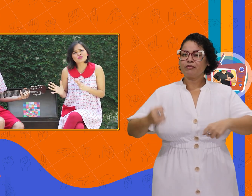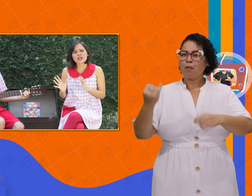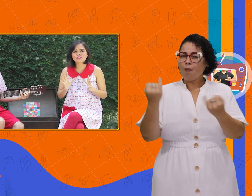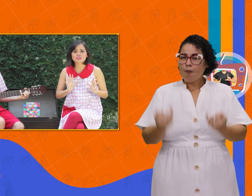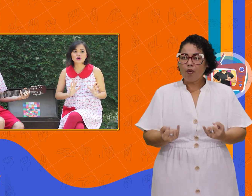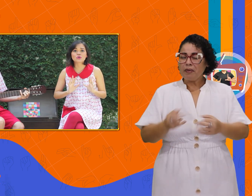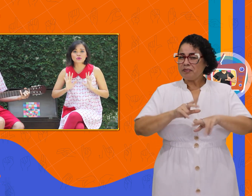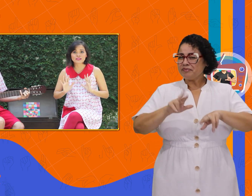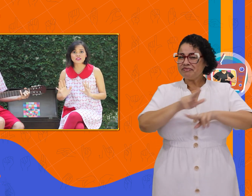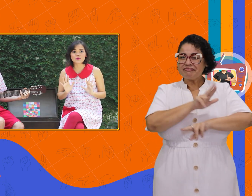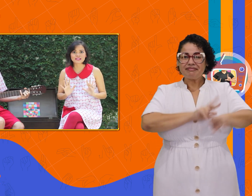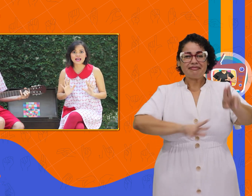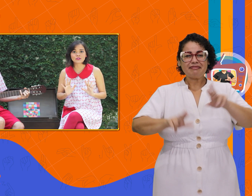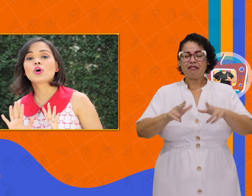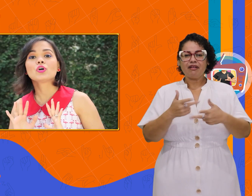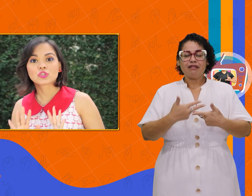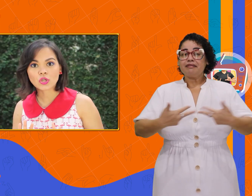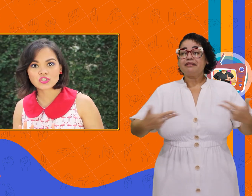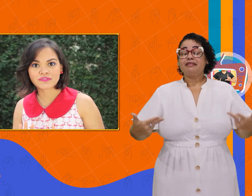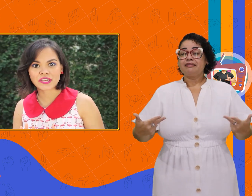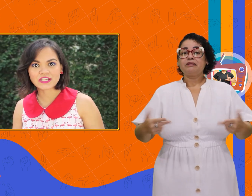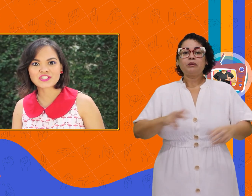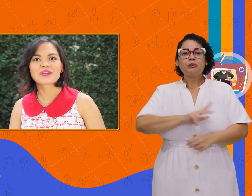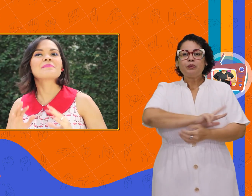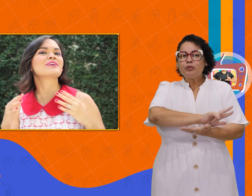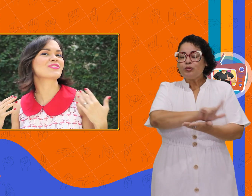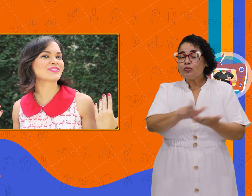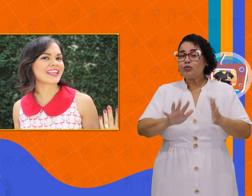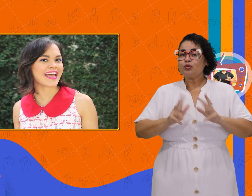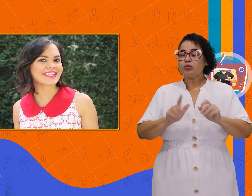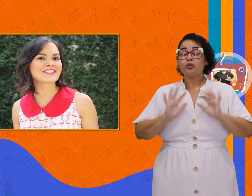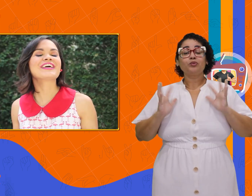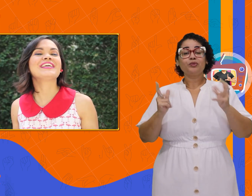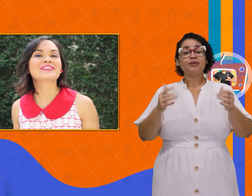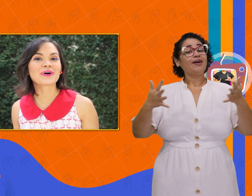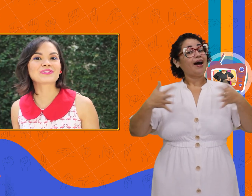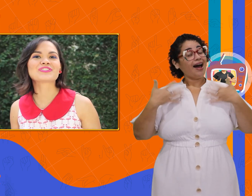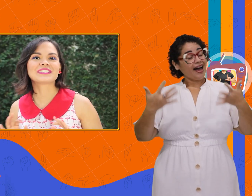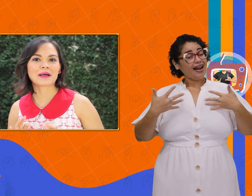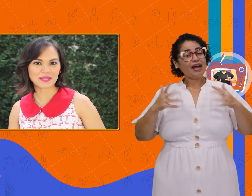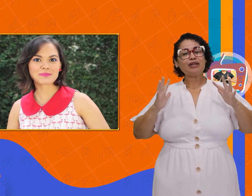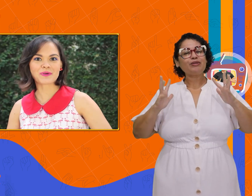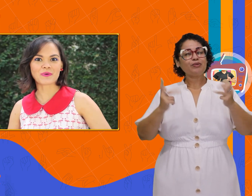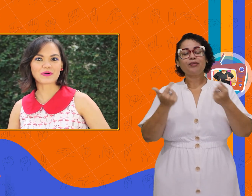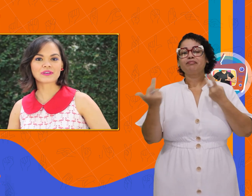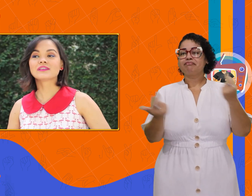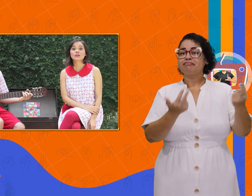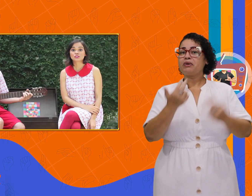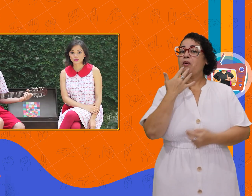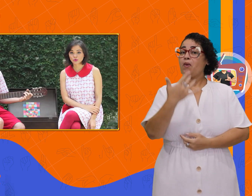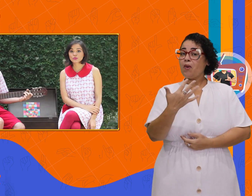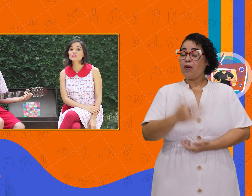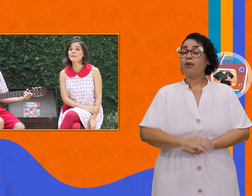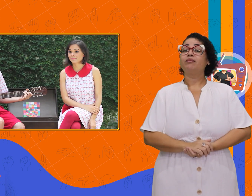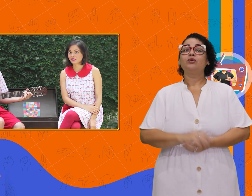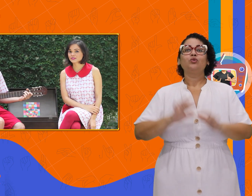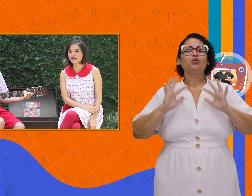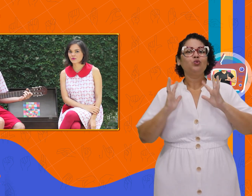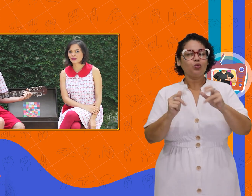jeito ou de outro, assim ou assado, todos diferentes, mas todos alegres e todos da mesma cor. Todos menos Elmer.